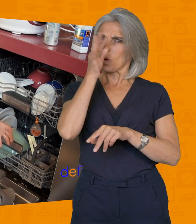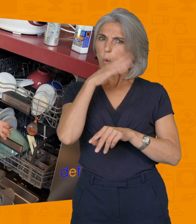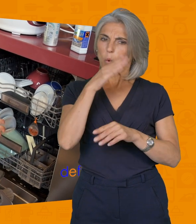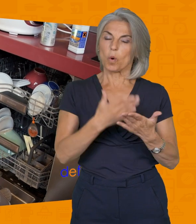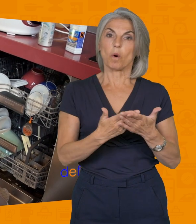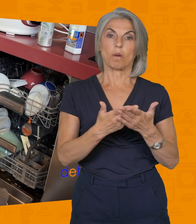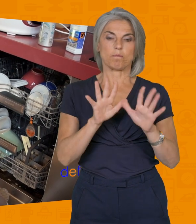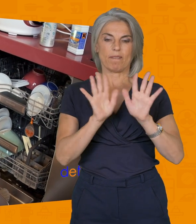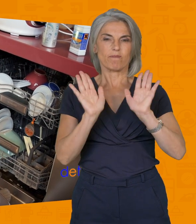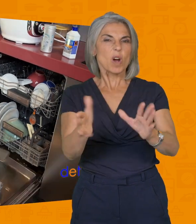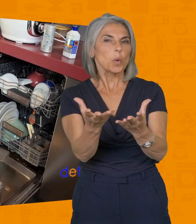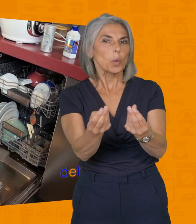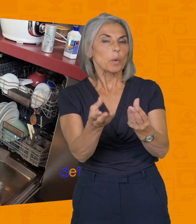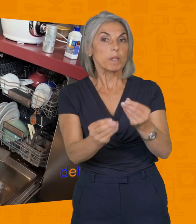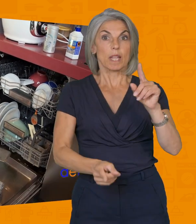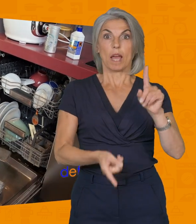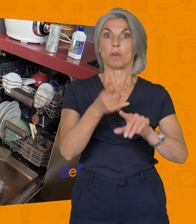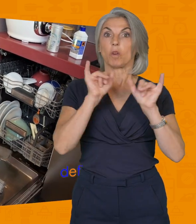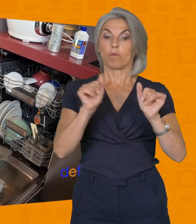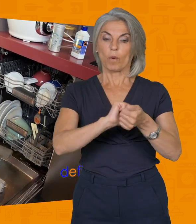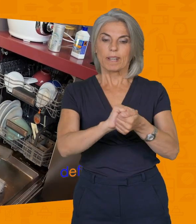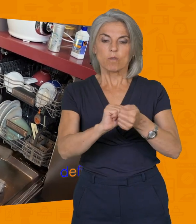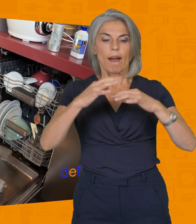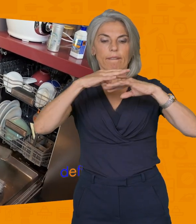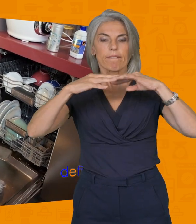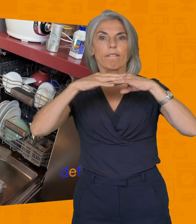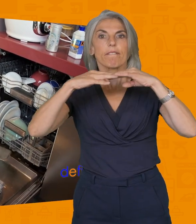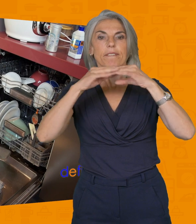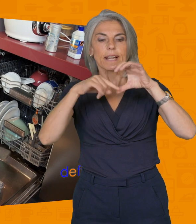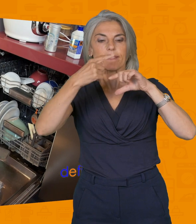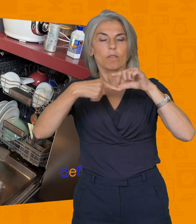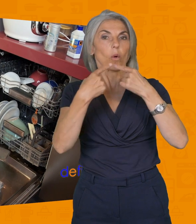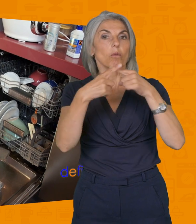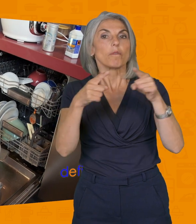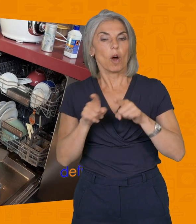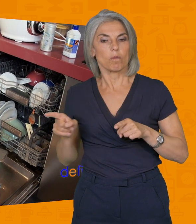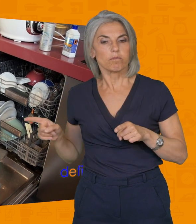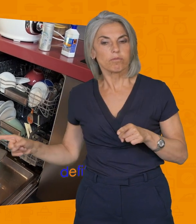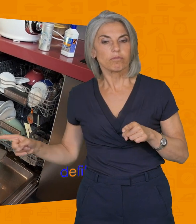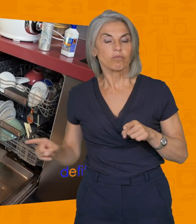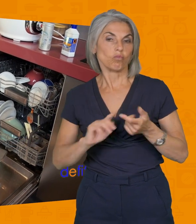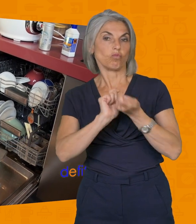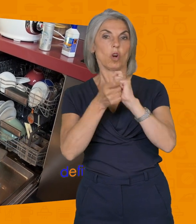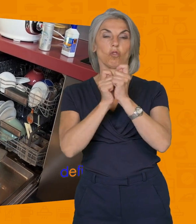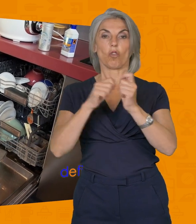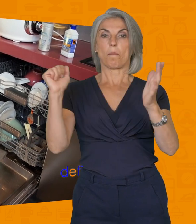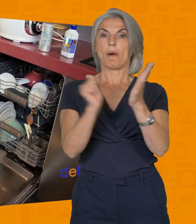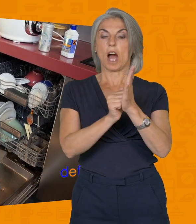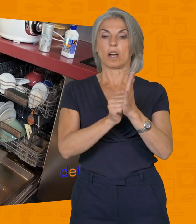restait dans un environnement humide. Très important, nettoyer le filtre. Là, j'ai différentes marques. Alors selon les marques, ça change. Vous devez savoir nettoyer